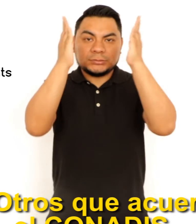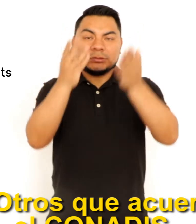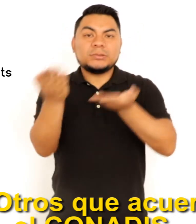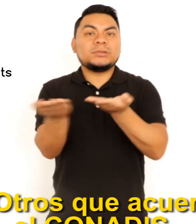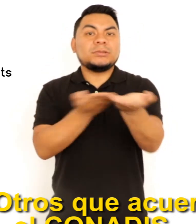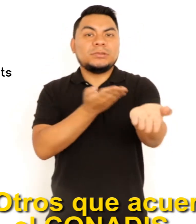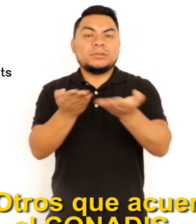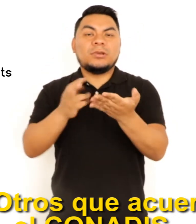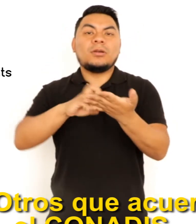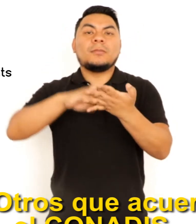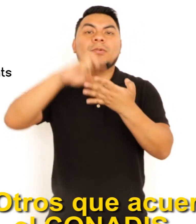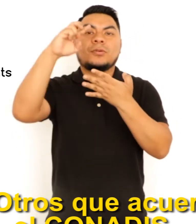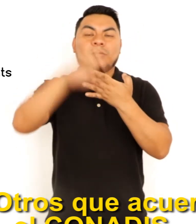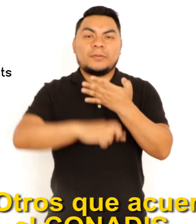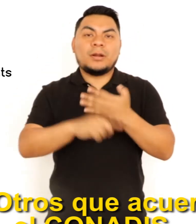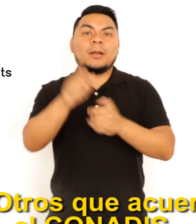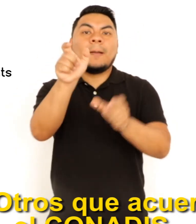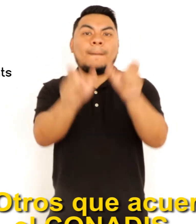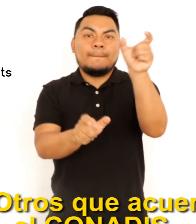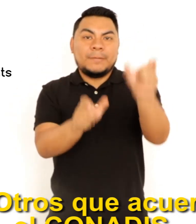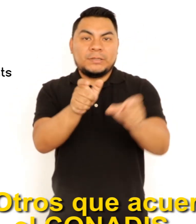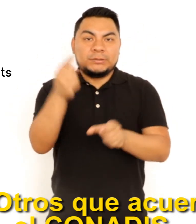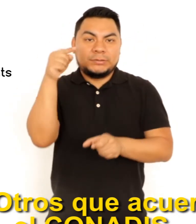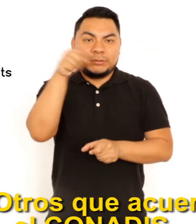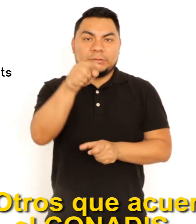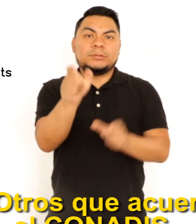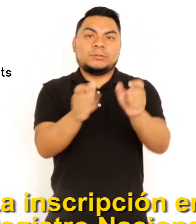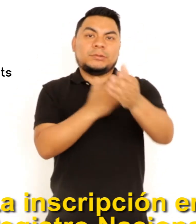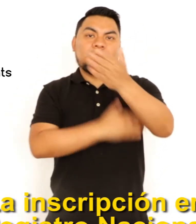OTROS QUE ACUERDE EL CONADIS 2.